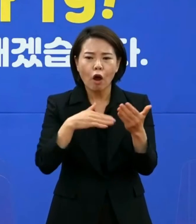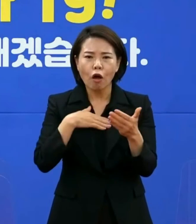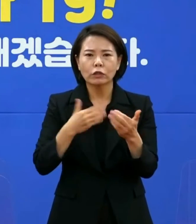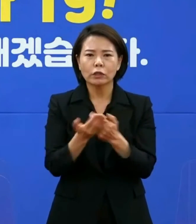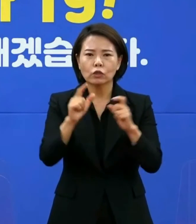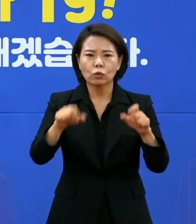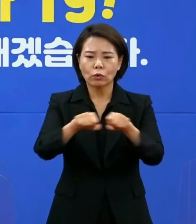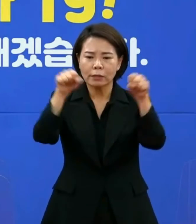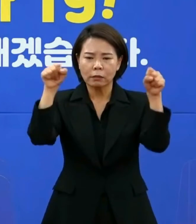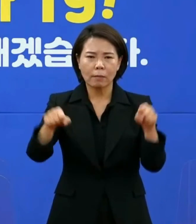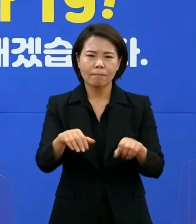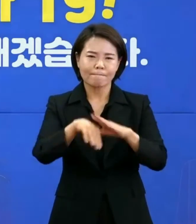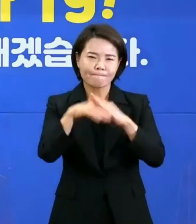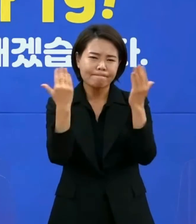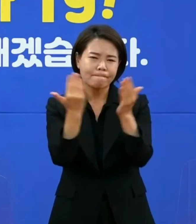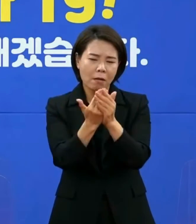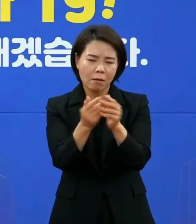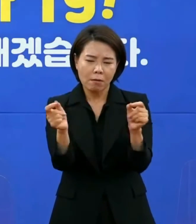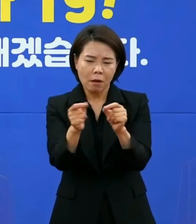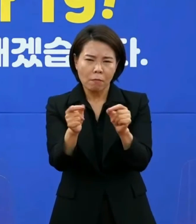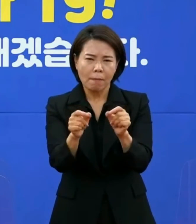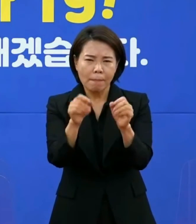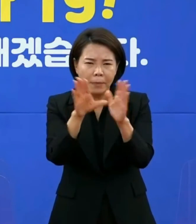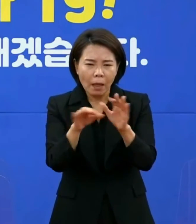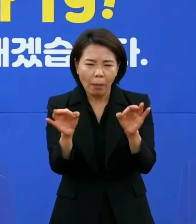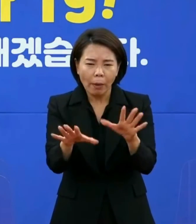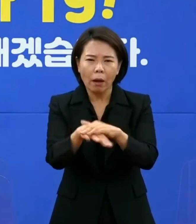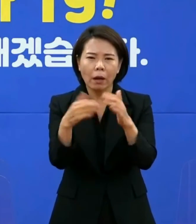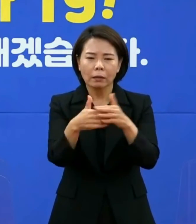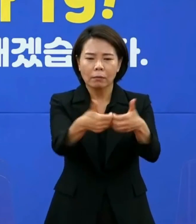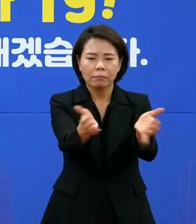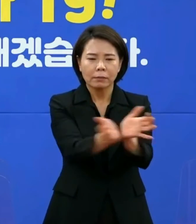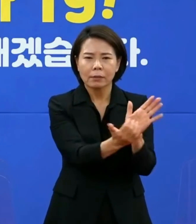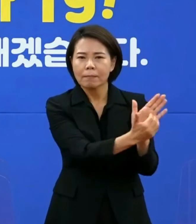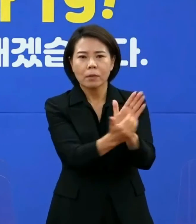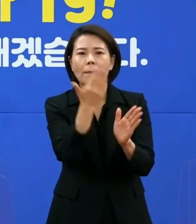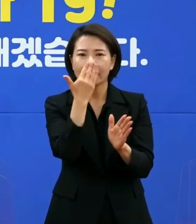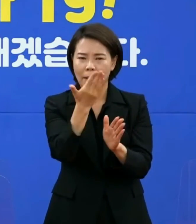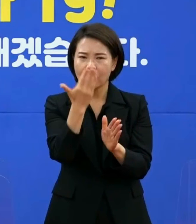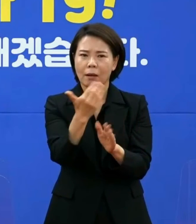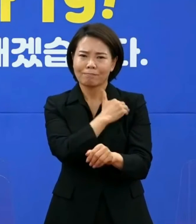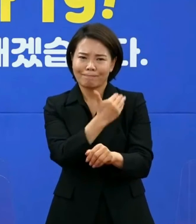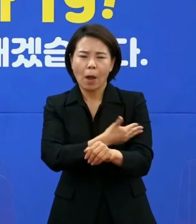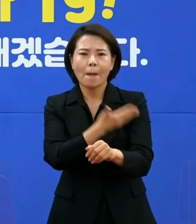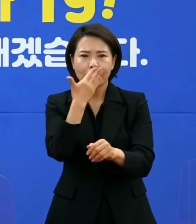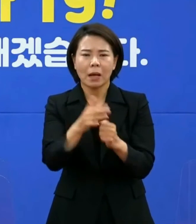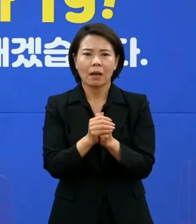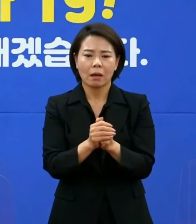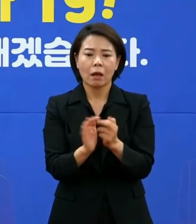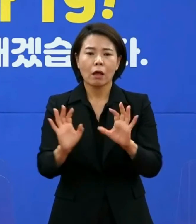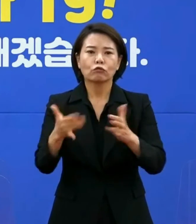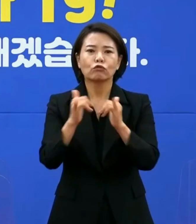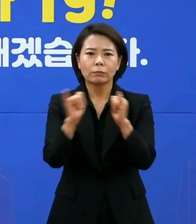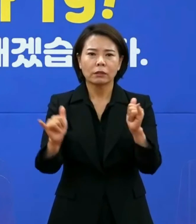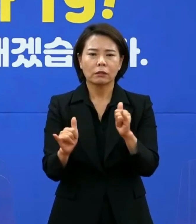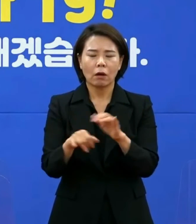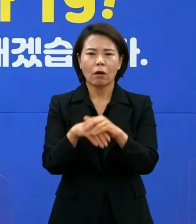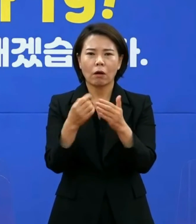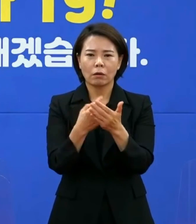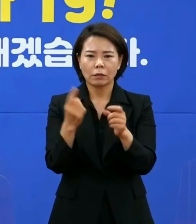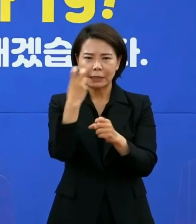완벽해서 짧은 기간 내에 집단 면역을 이룰 수 있습니다. 국민을 지키기 위해 분투하시는